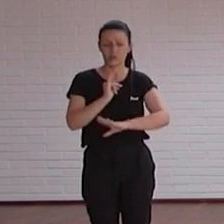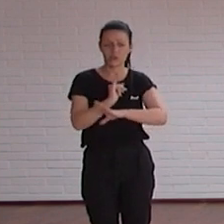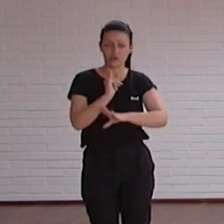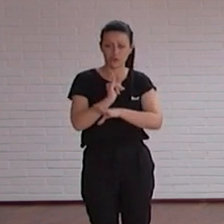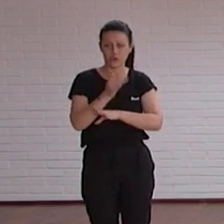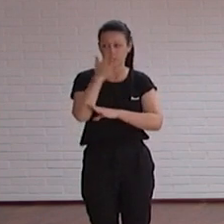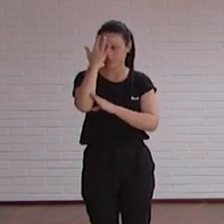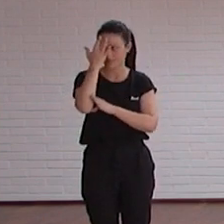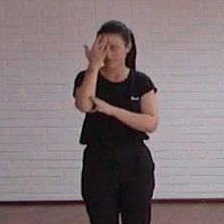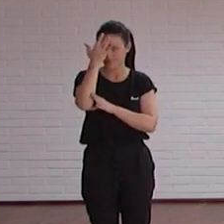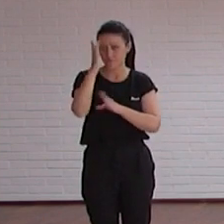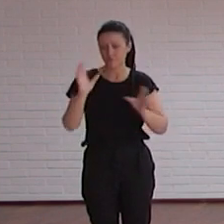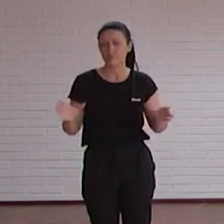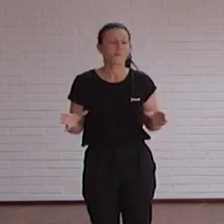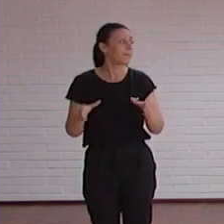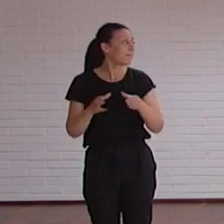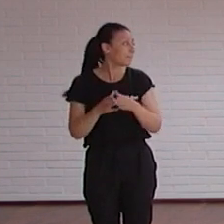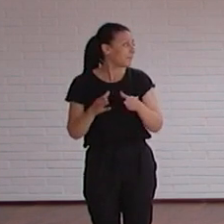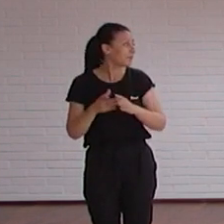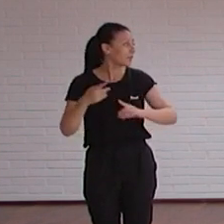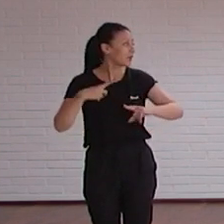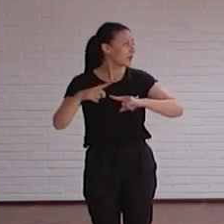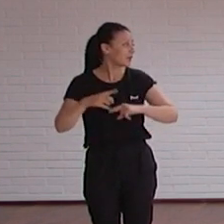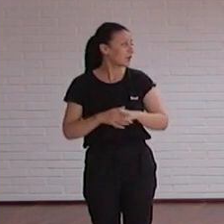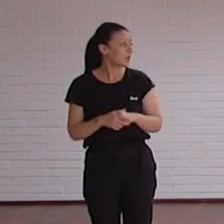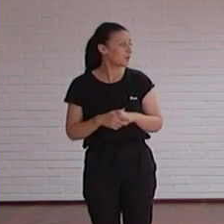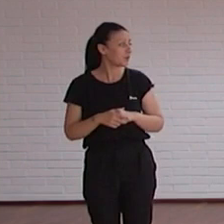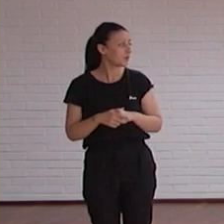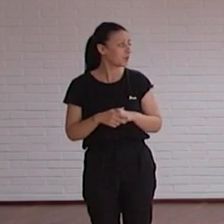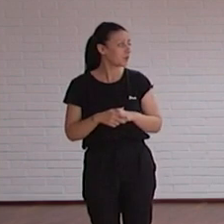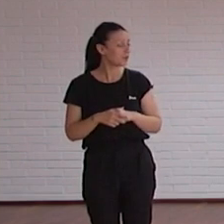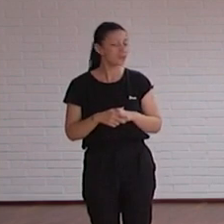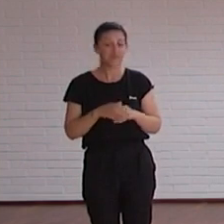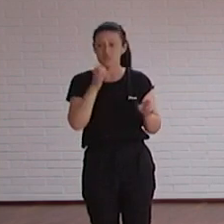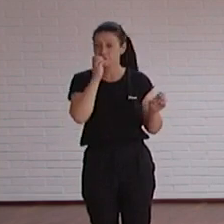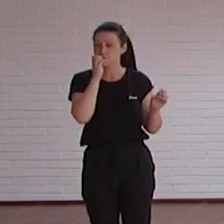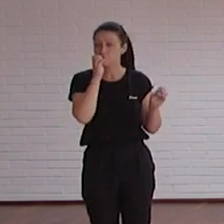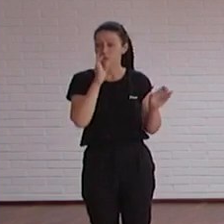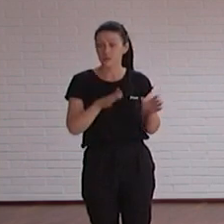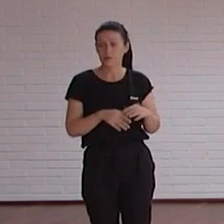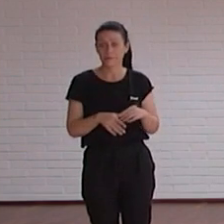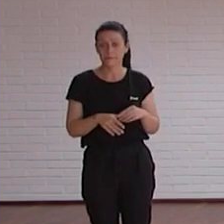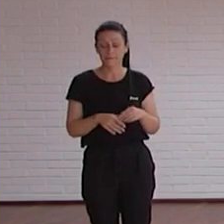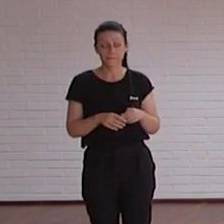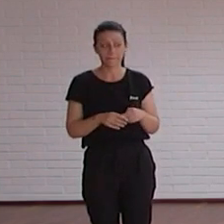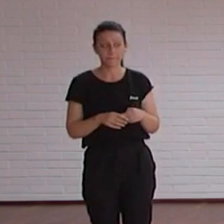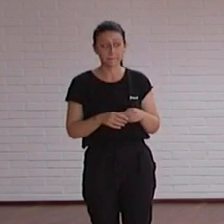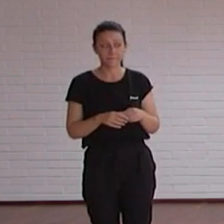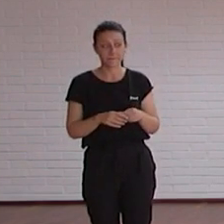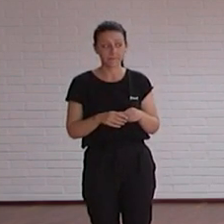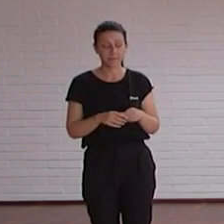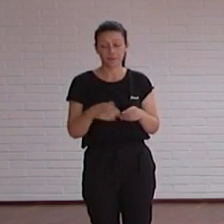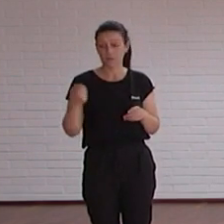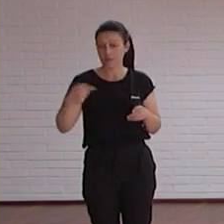filosofía de equipo de dirección entonces son muy bien recibidas ya te digo que en muchísimas